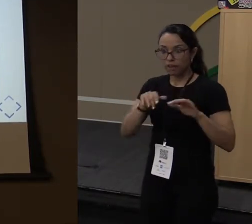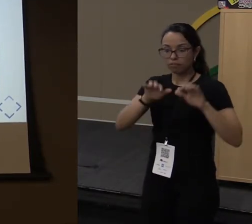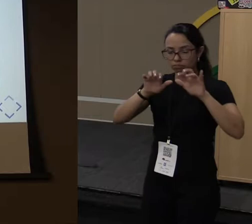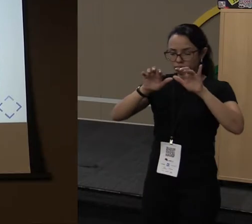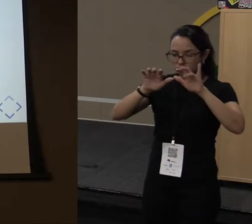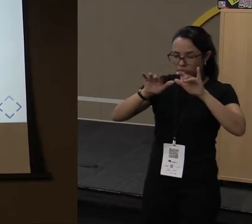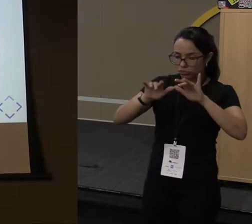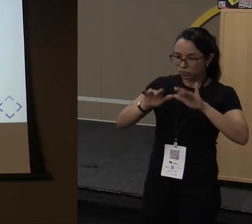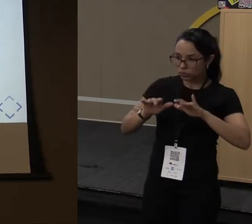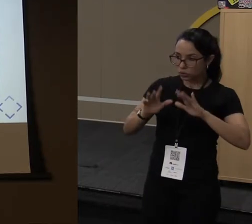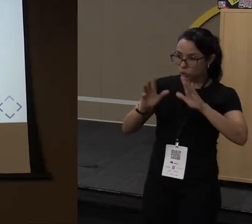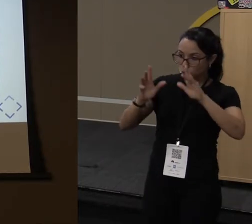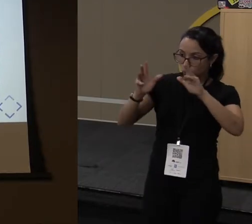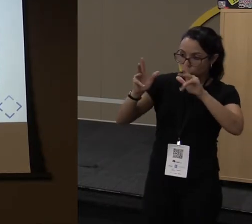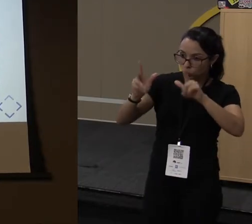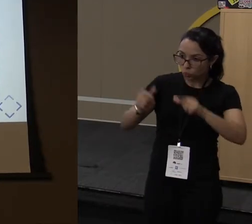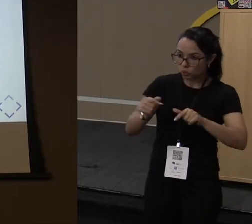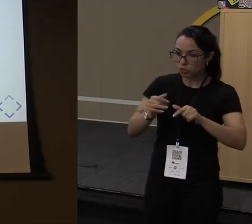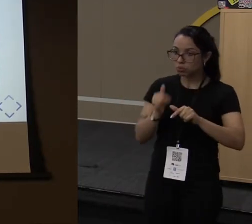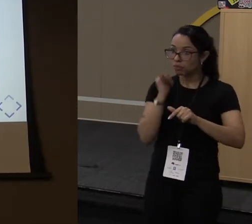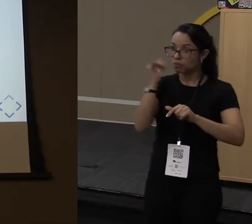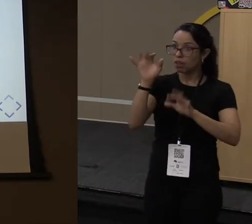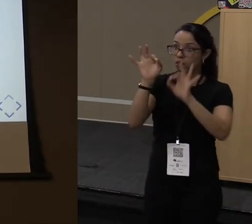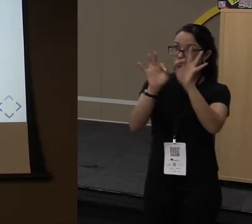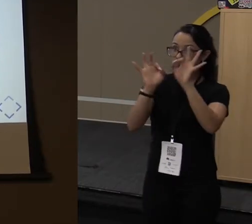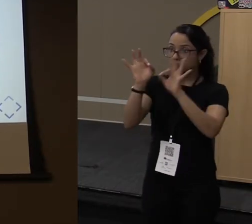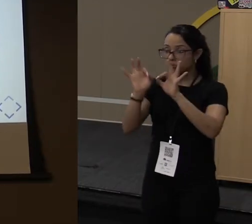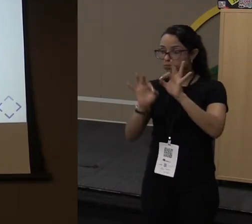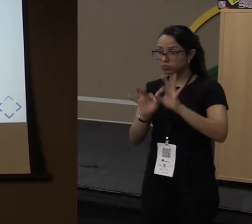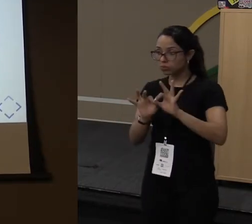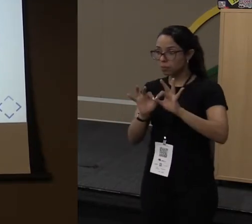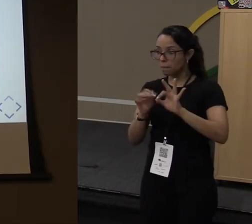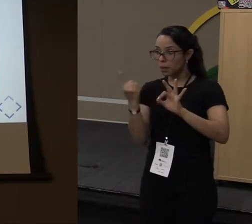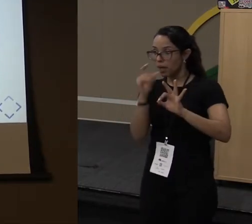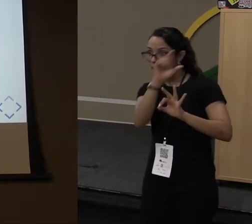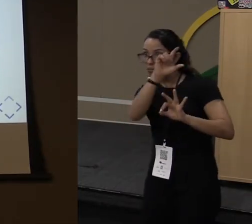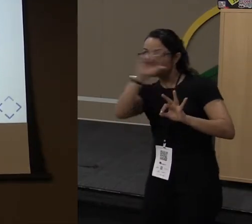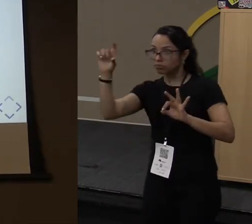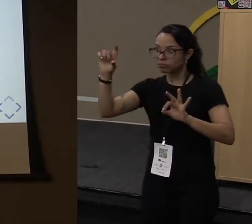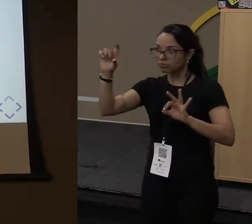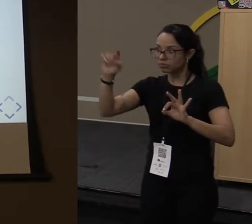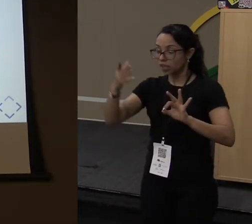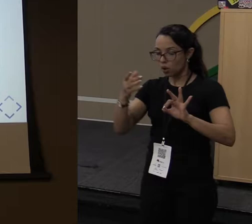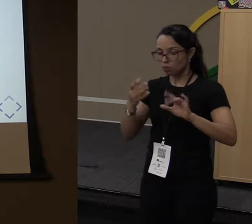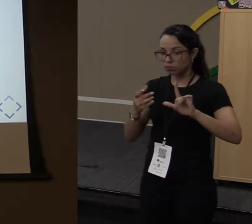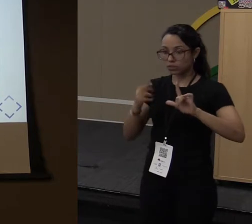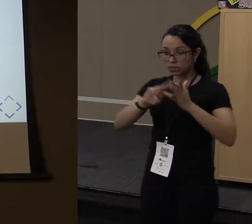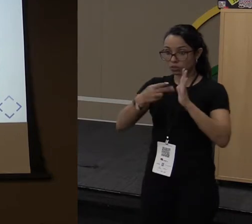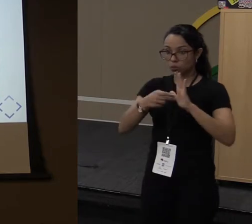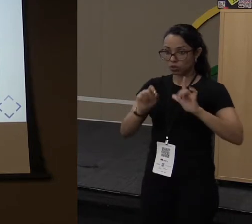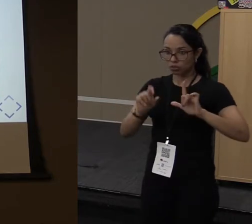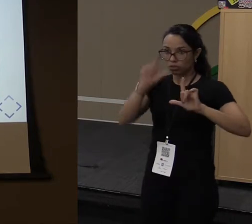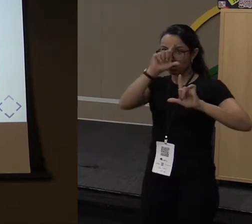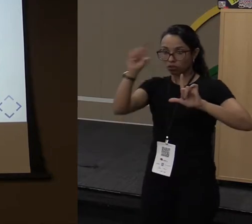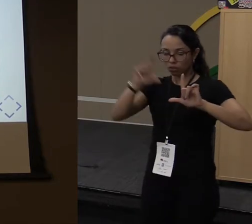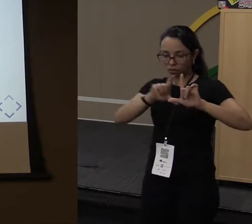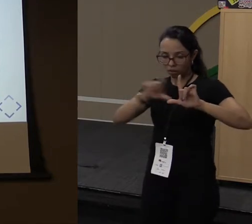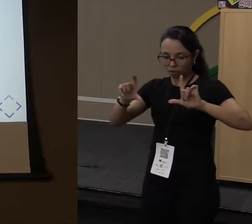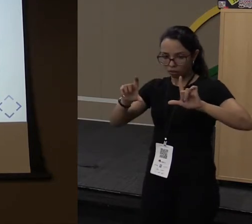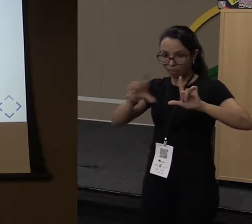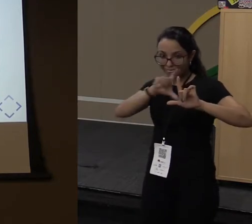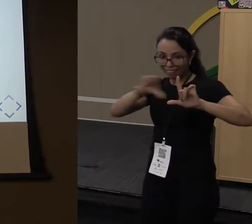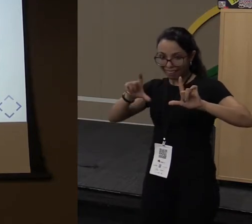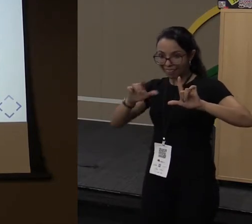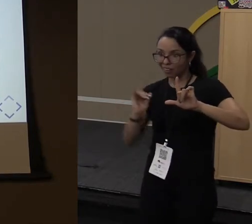eu quero ordenar essa lista de cima aqui. É basicamente isso que eu estou fazendo. Escrevendo tudo isso aqui para dizer, ordena isso para mim que está feio.